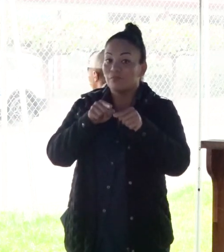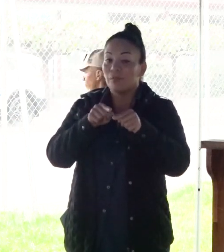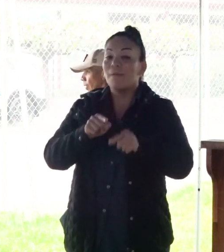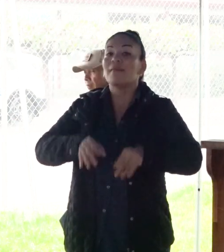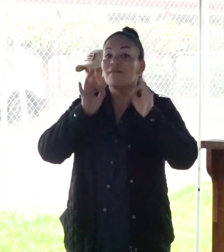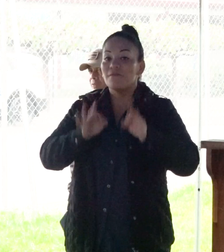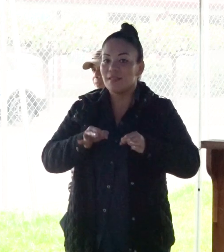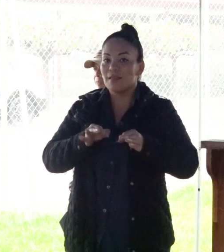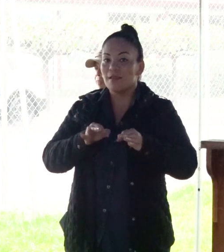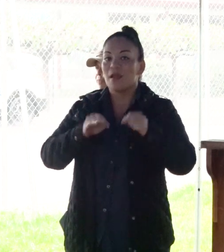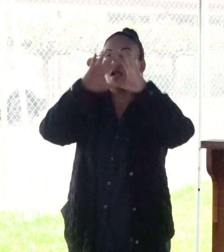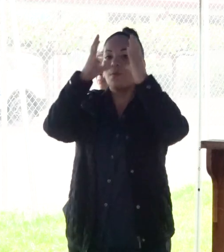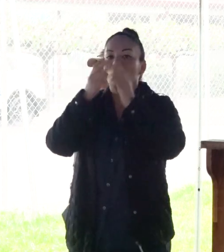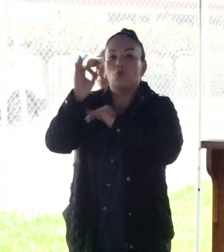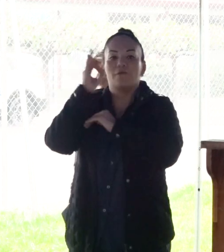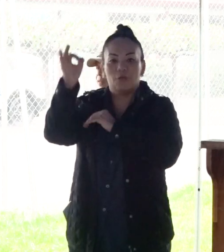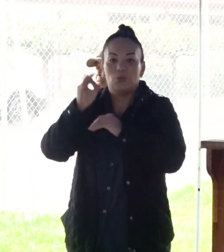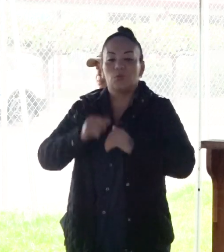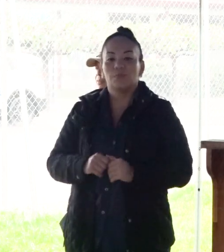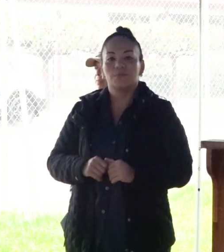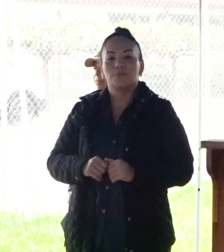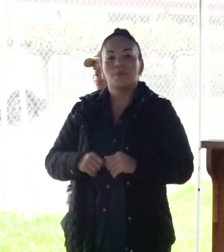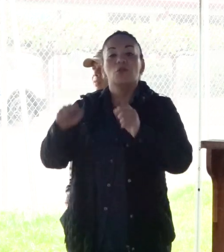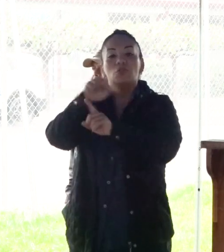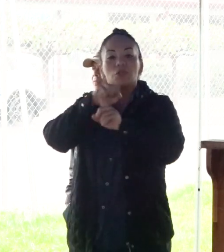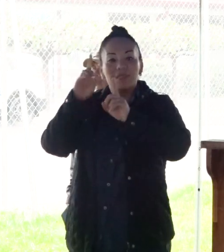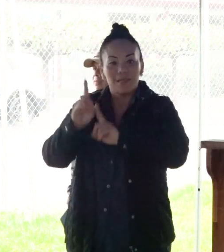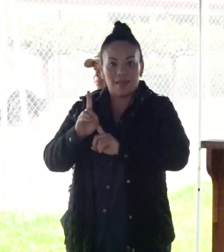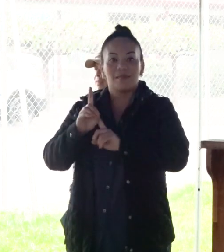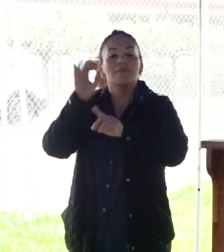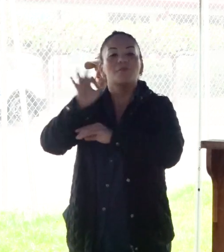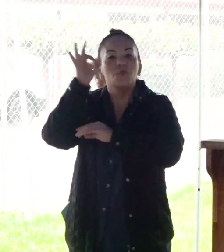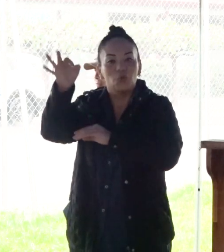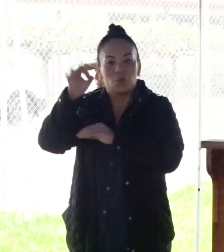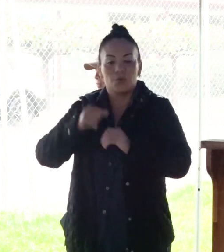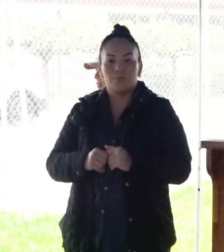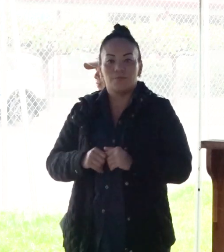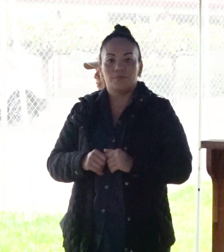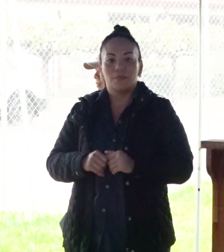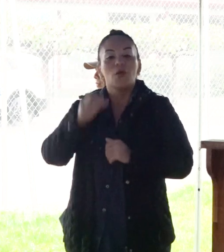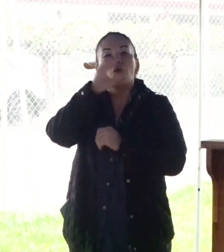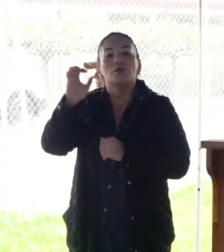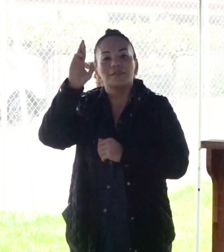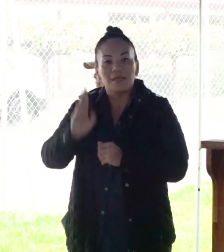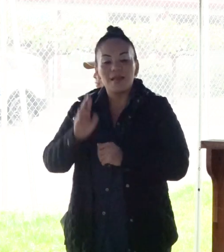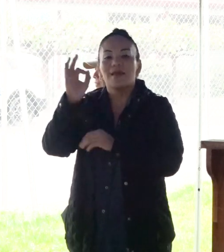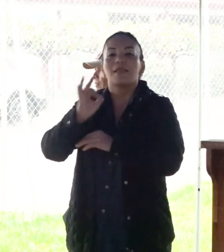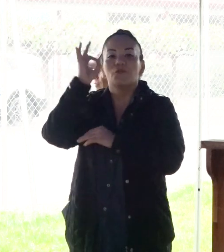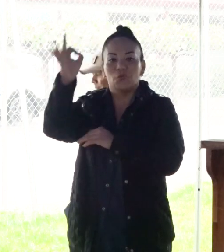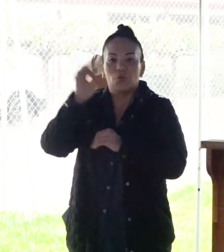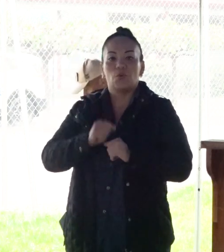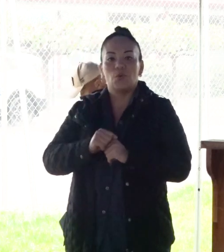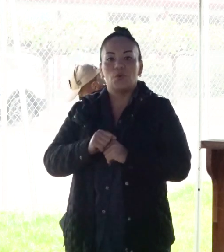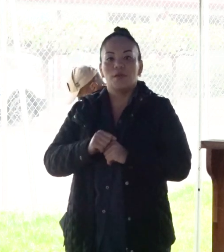el mundo del futuro, las sociedades del futuro, la Costa Rica del futuro